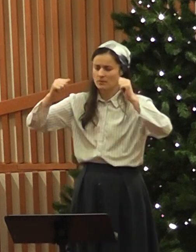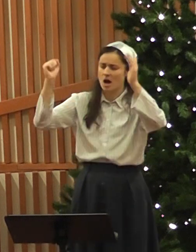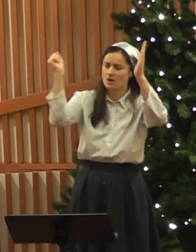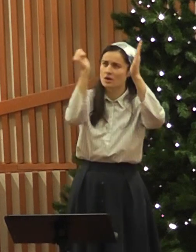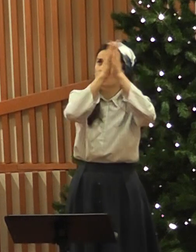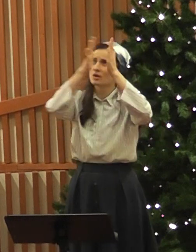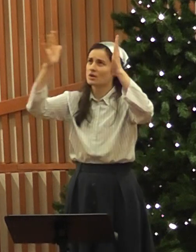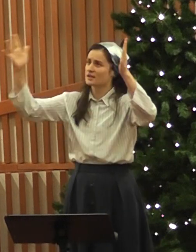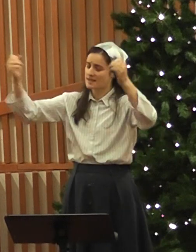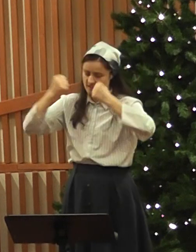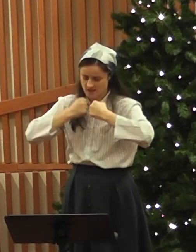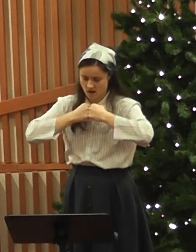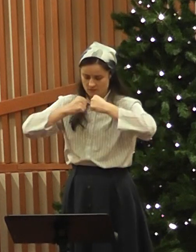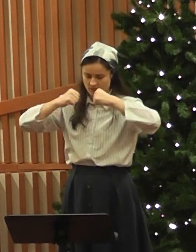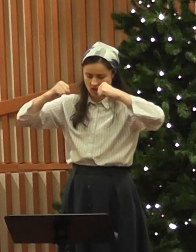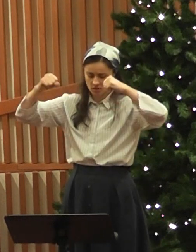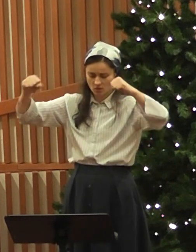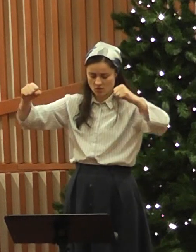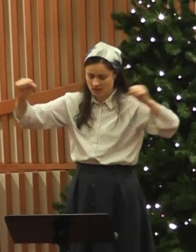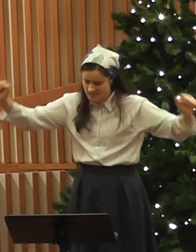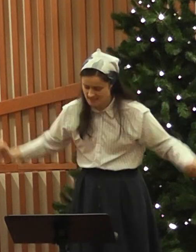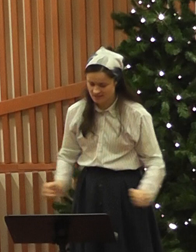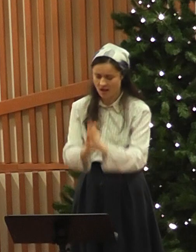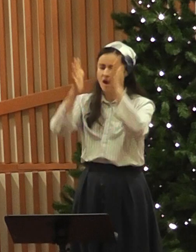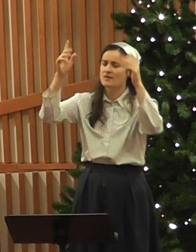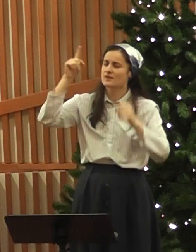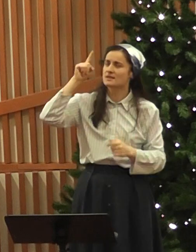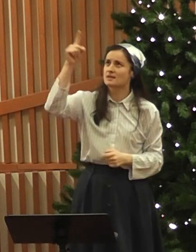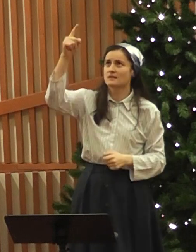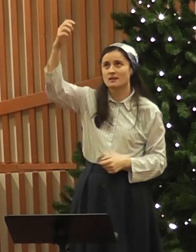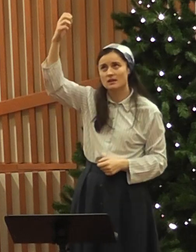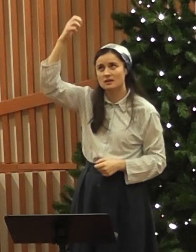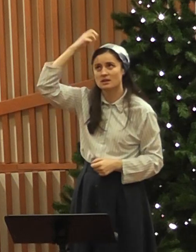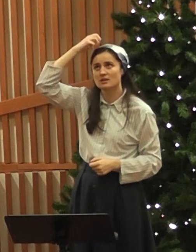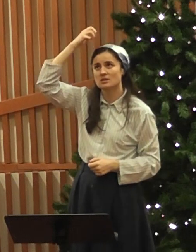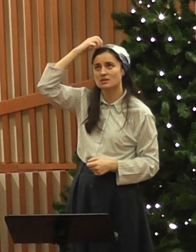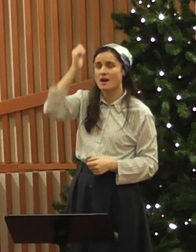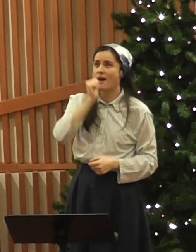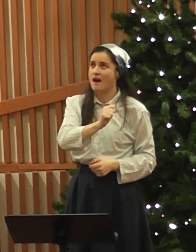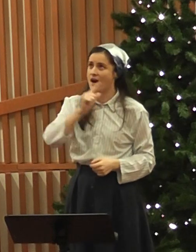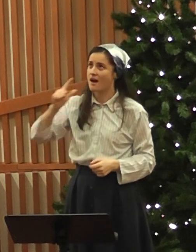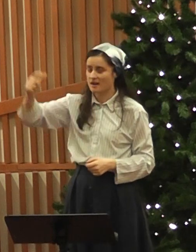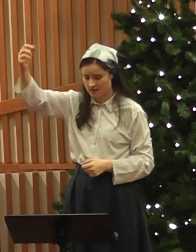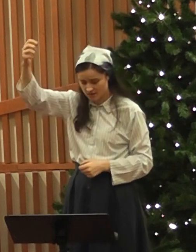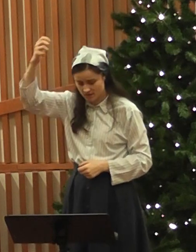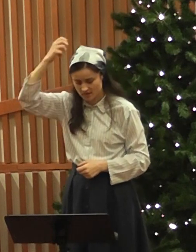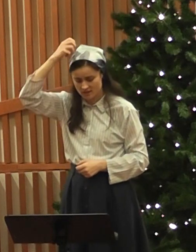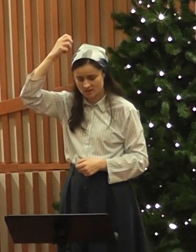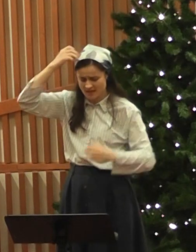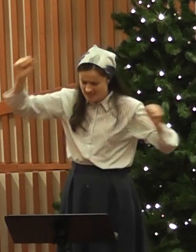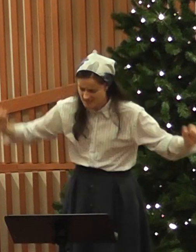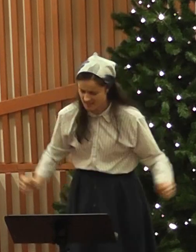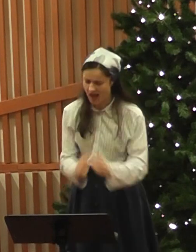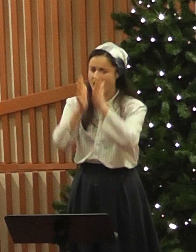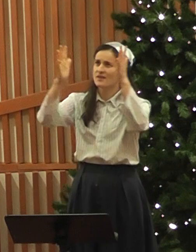Domnul de Asfânt. Domnul Asfânt. Slavă ție, Rege al Regilor.